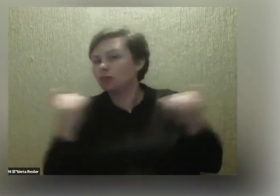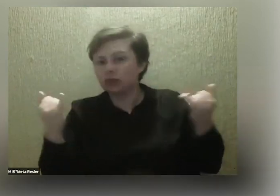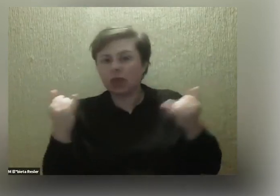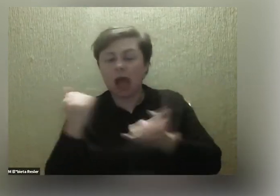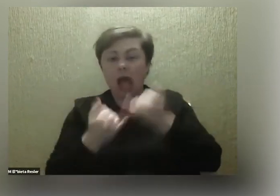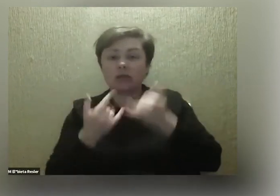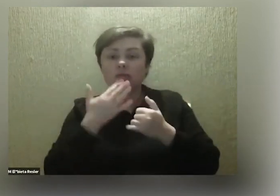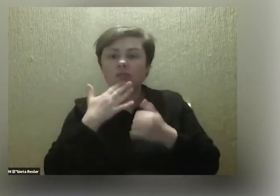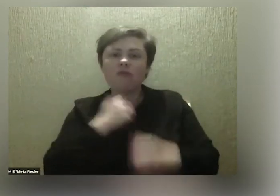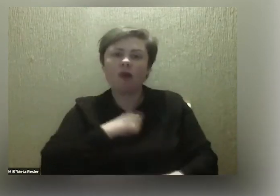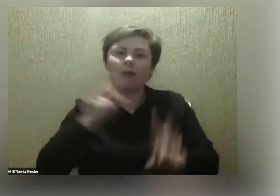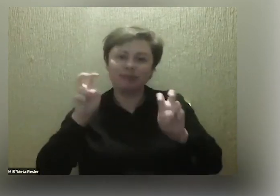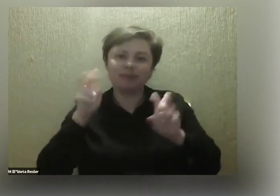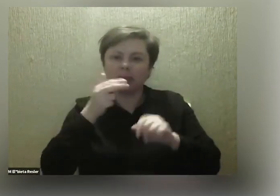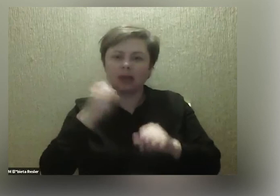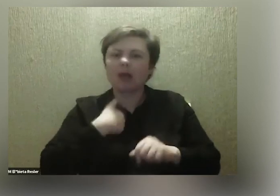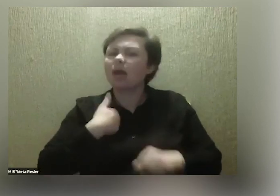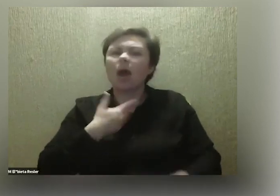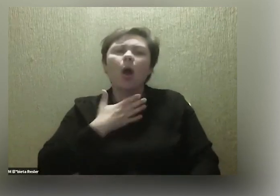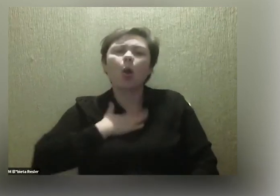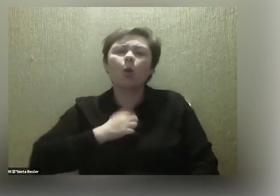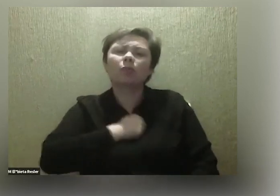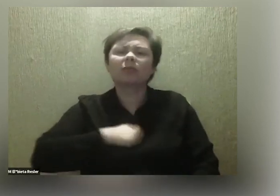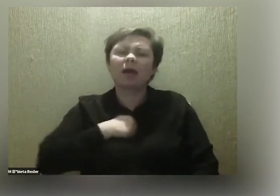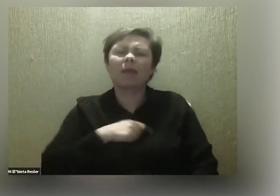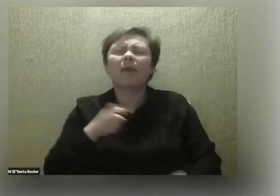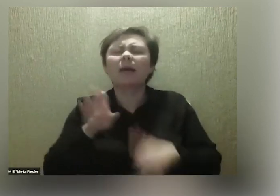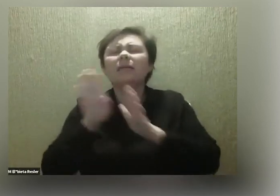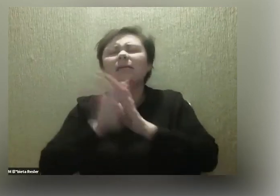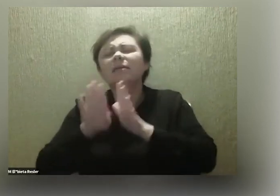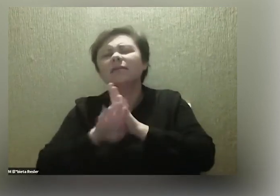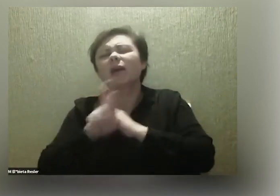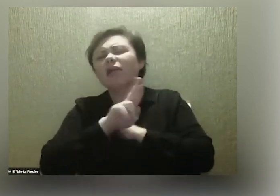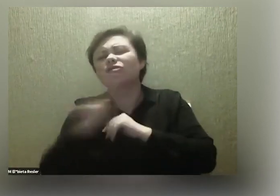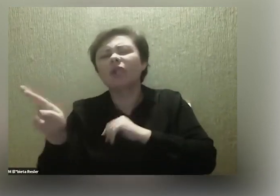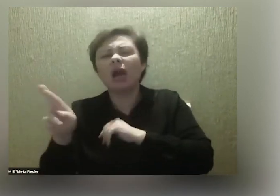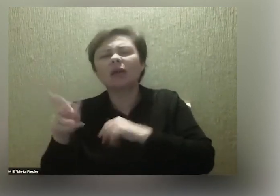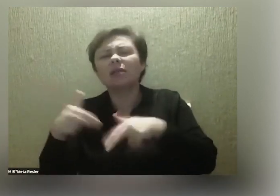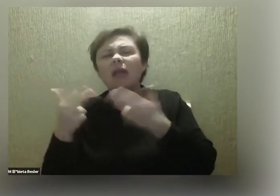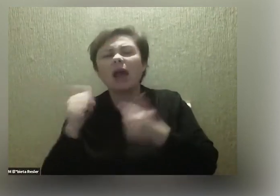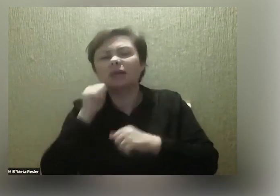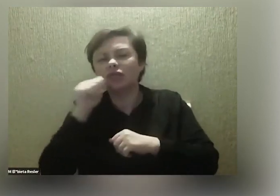chodzi o to martwienie się, to ja się uwielbiam zamartwiać takimi drobiozgami. Dnia codziennego, różnymi.